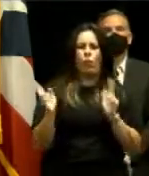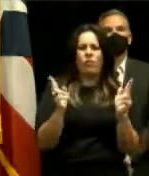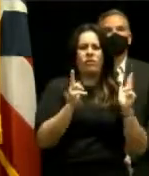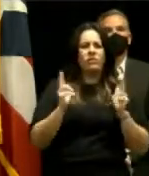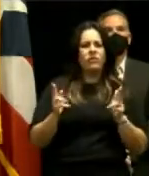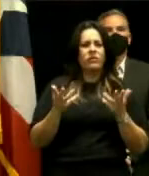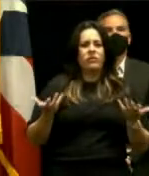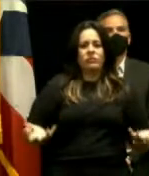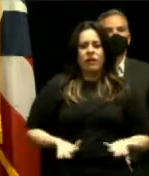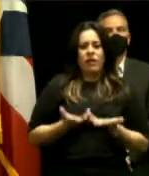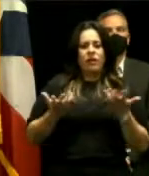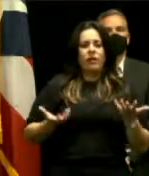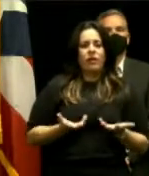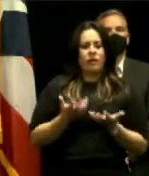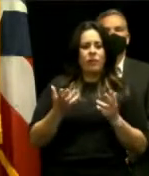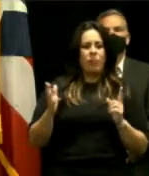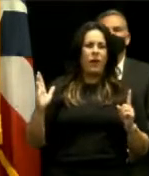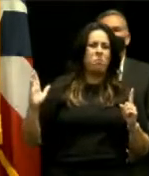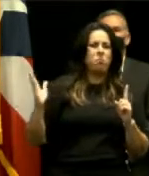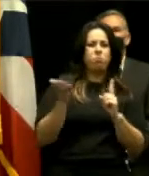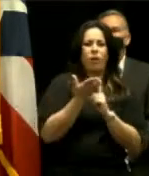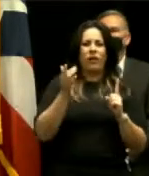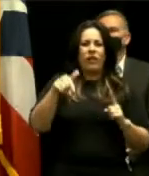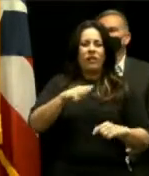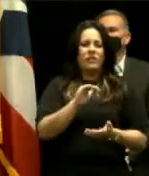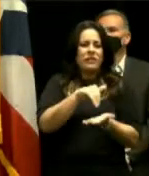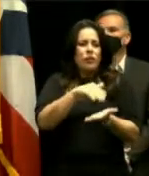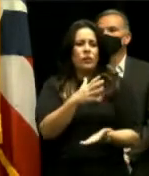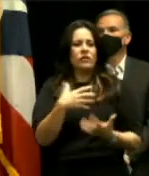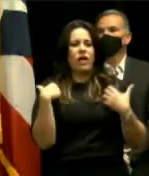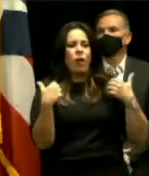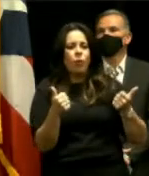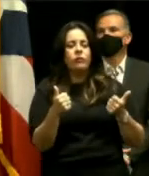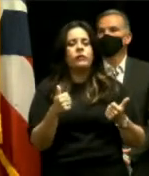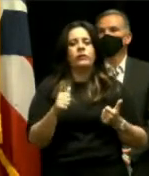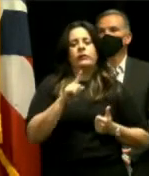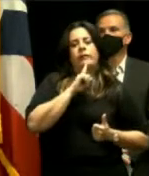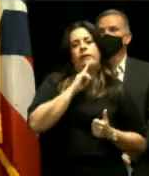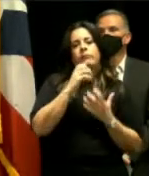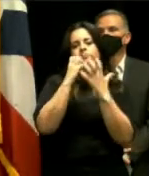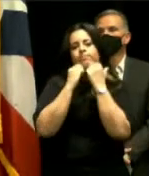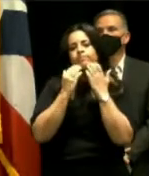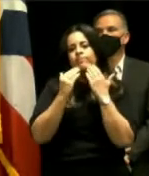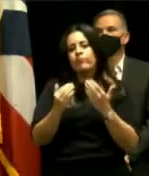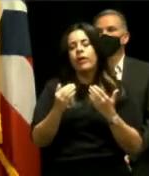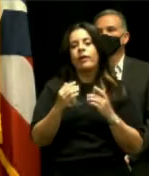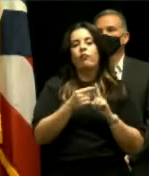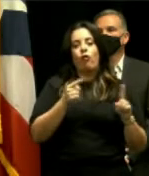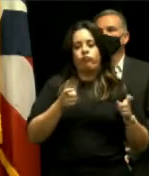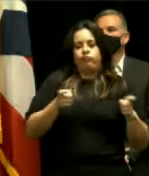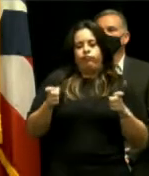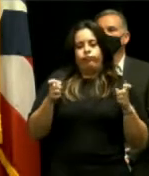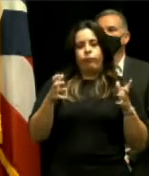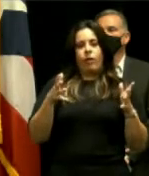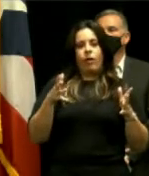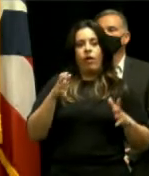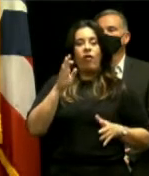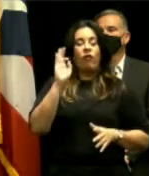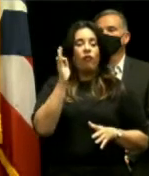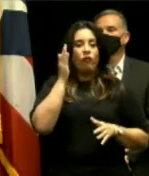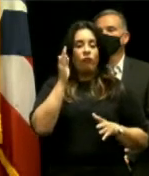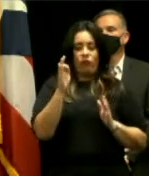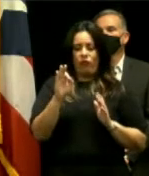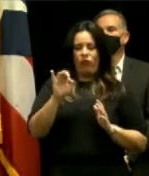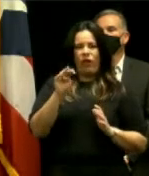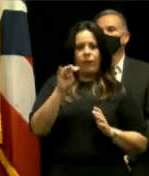de este centro de salud. Y tengo que agradecerle también a la administración de FEMA, que en una y otra